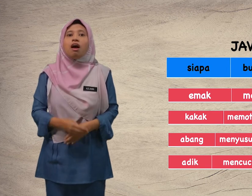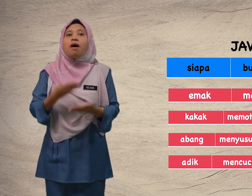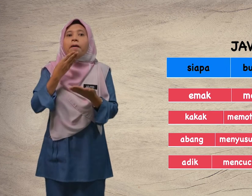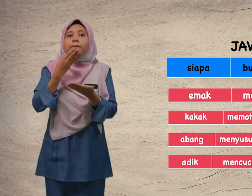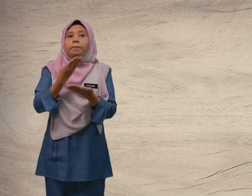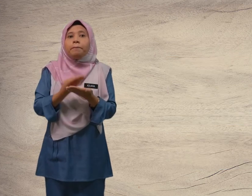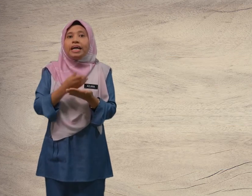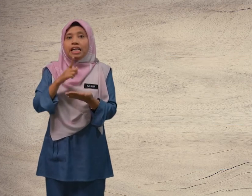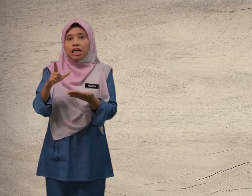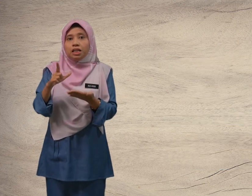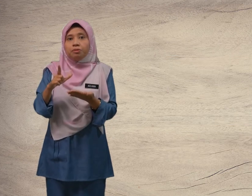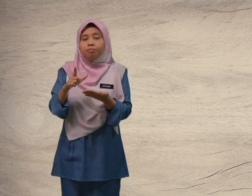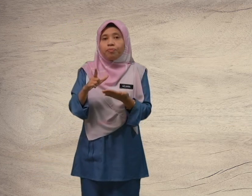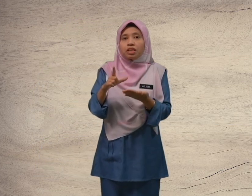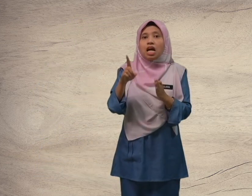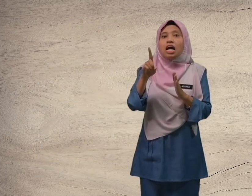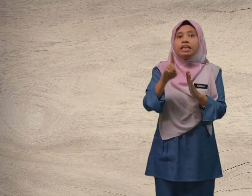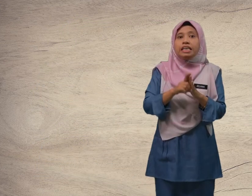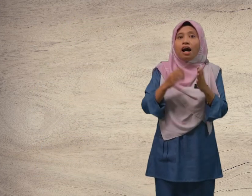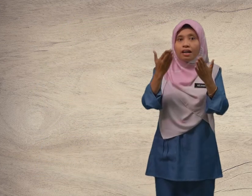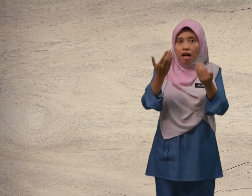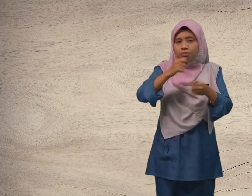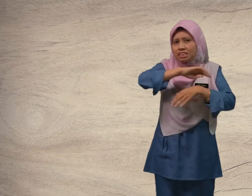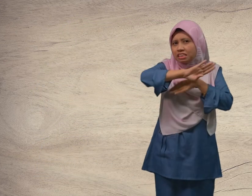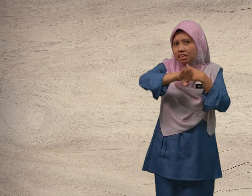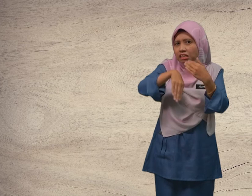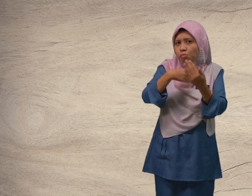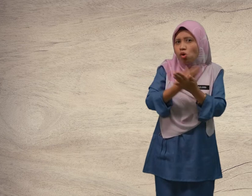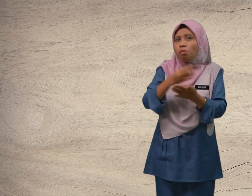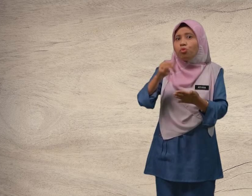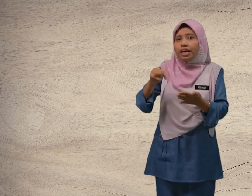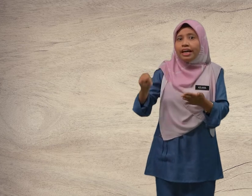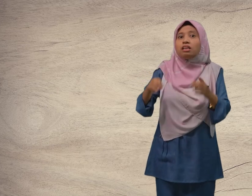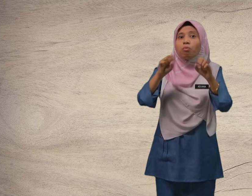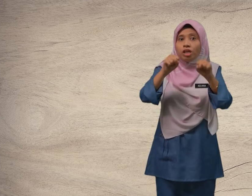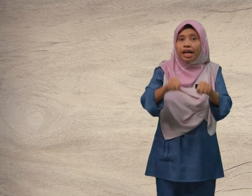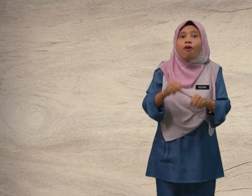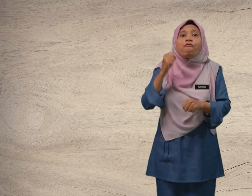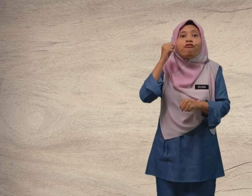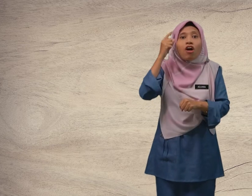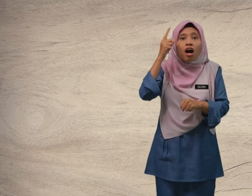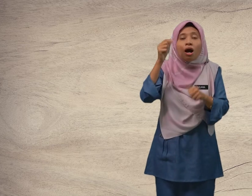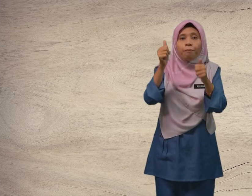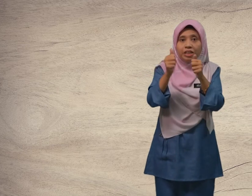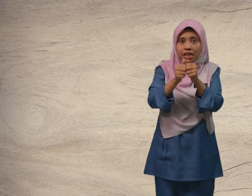Baiklah. Diharap semua murid boleh faham dengan